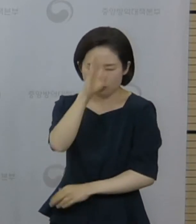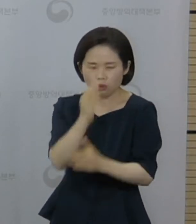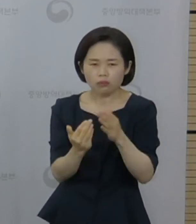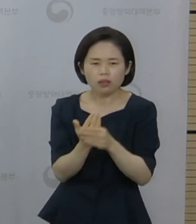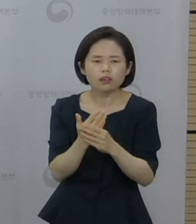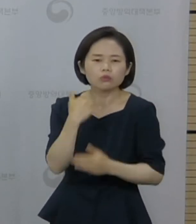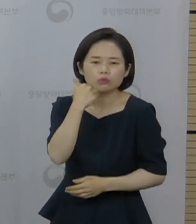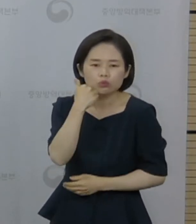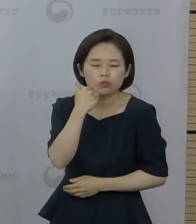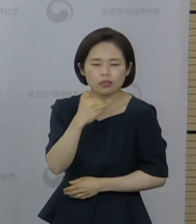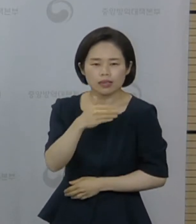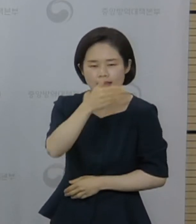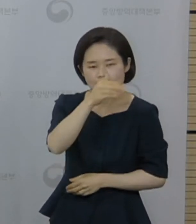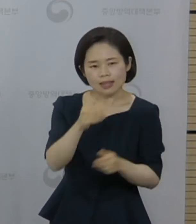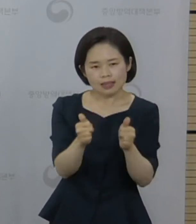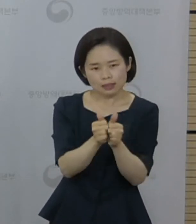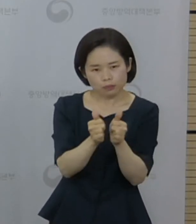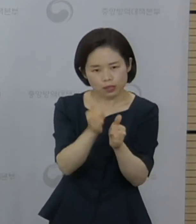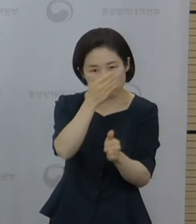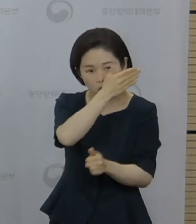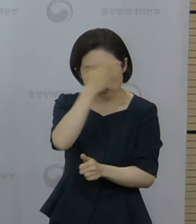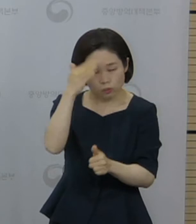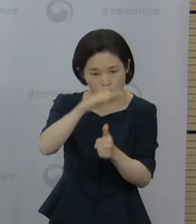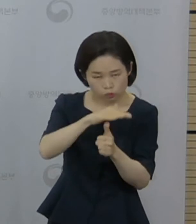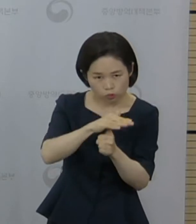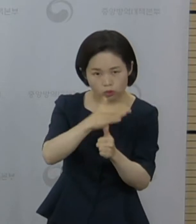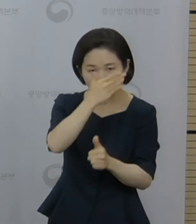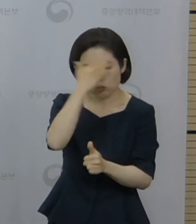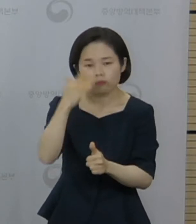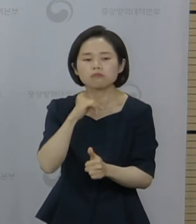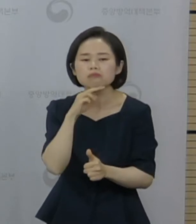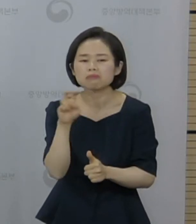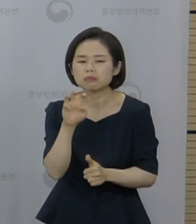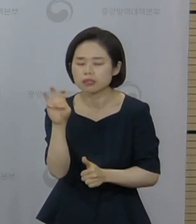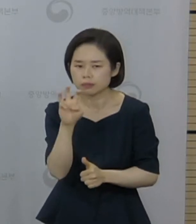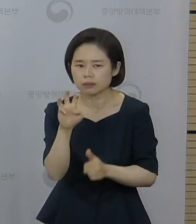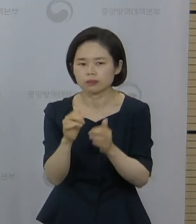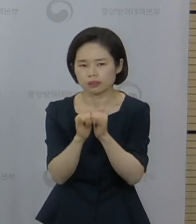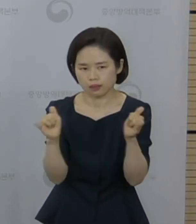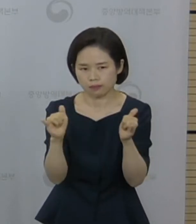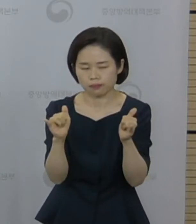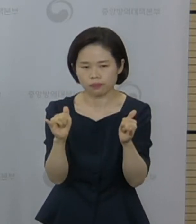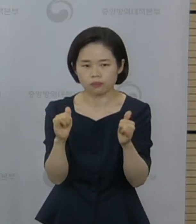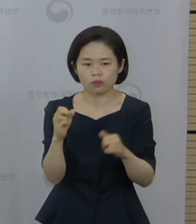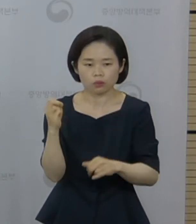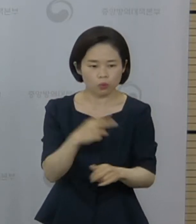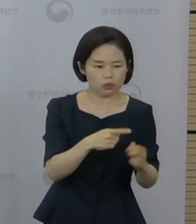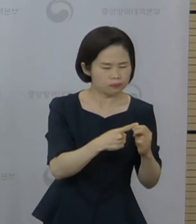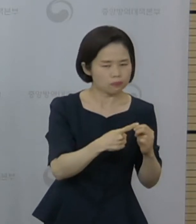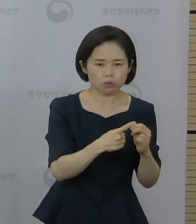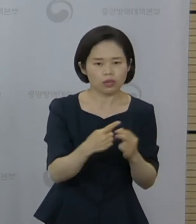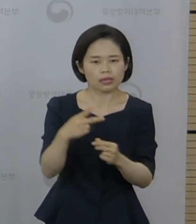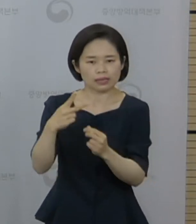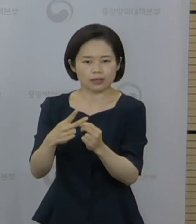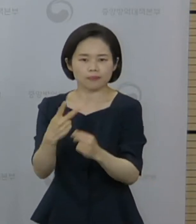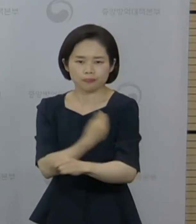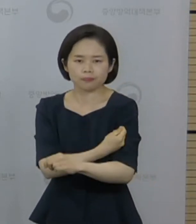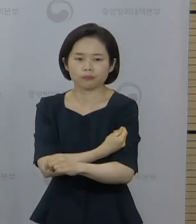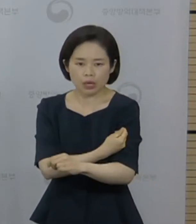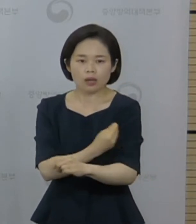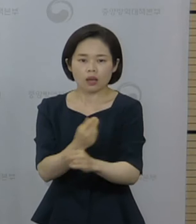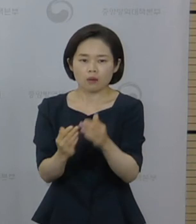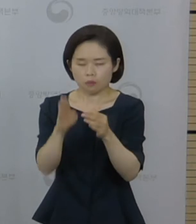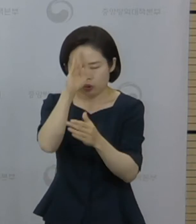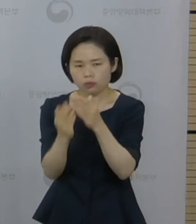대부분 접종 후 4일 이내에 증상이 발생했고 2차 접종 후에 발생한 빈도가 높았습니다. 환자